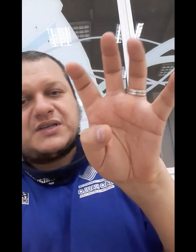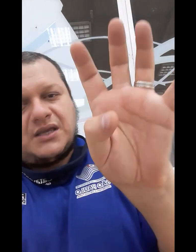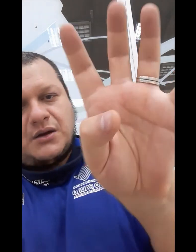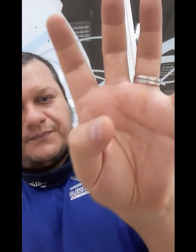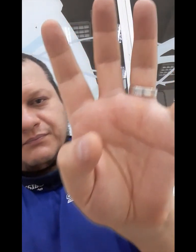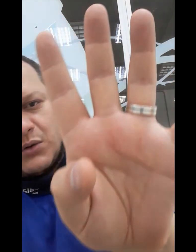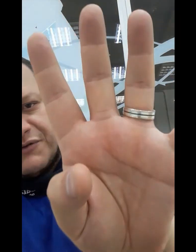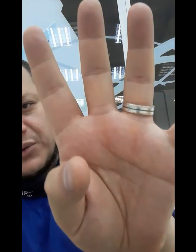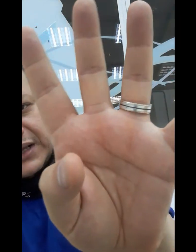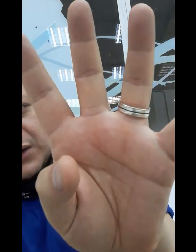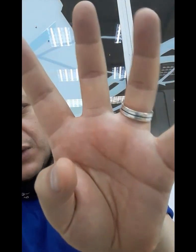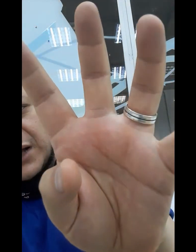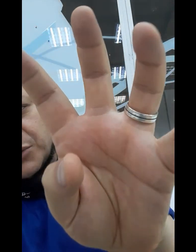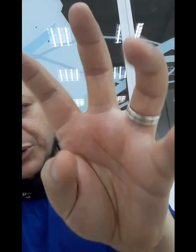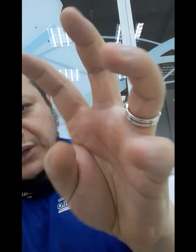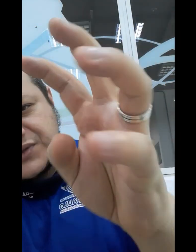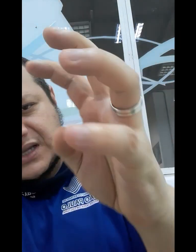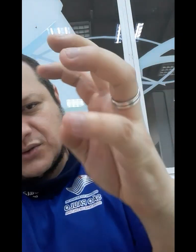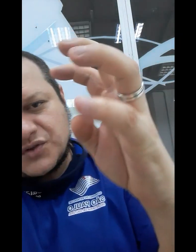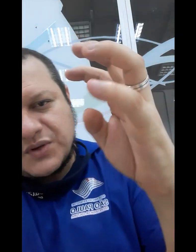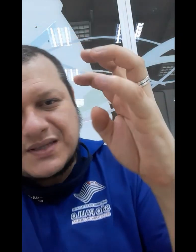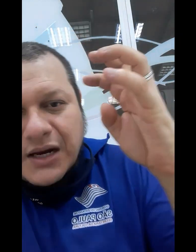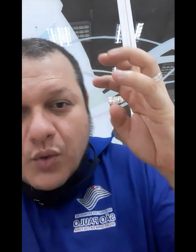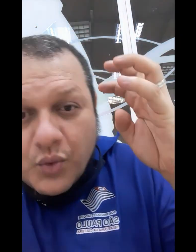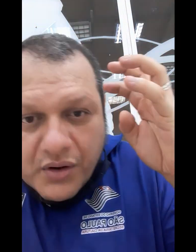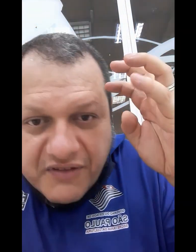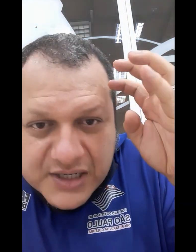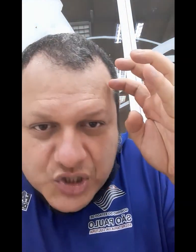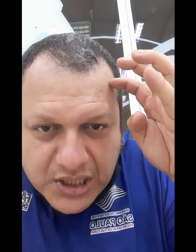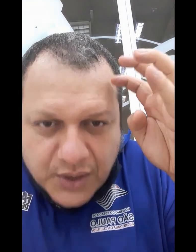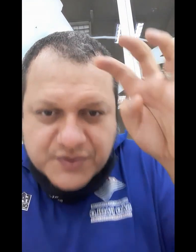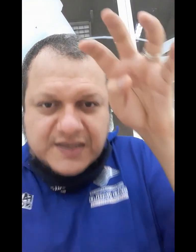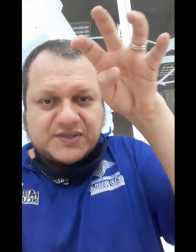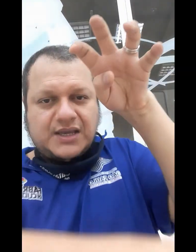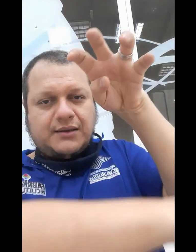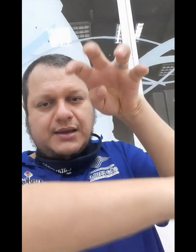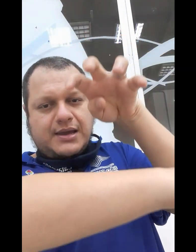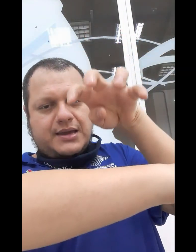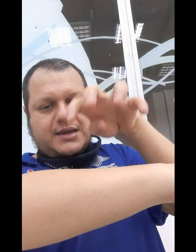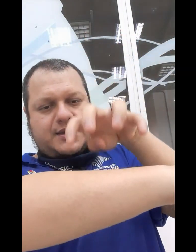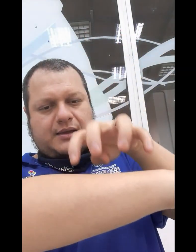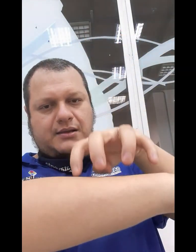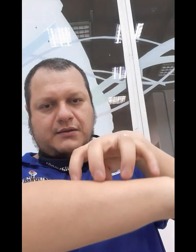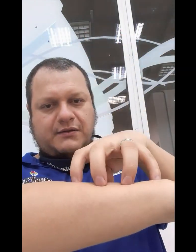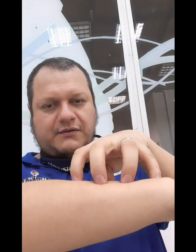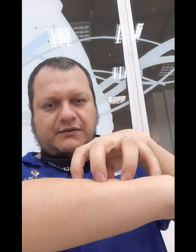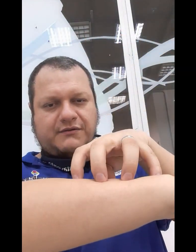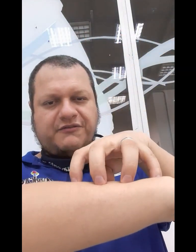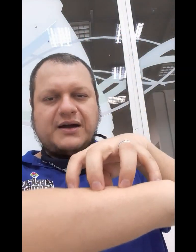aqui, Mão configurada em quatro, porém os dedos vão estar curvadinhos, assim, e fá.